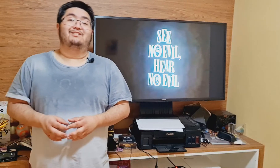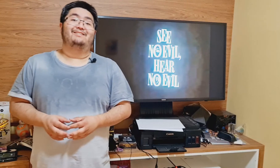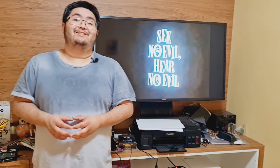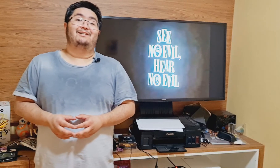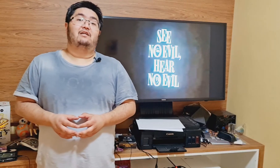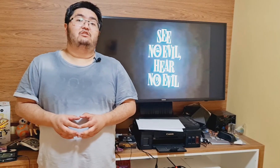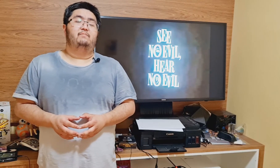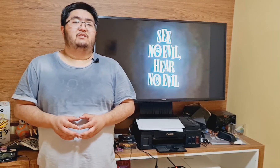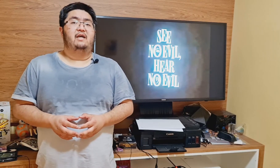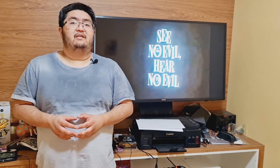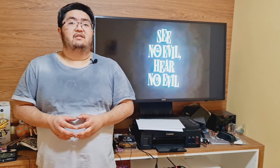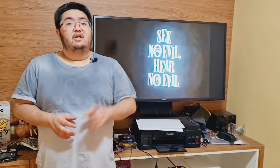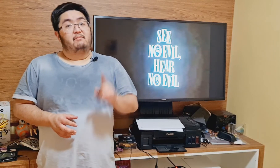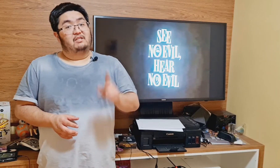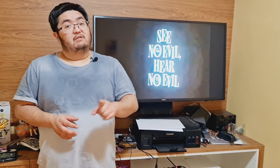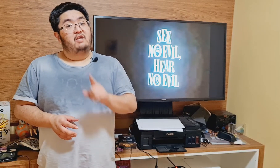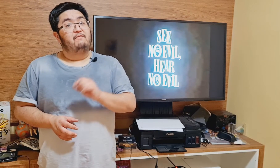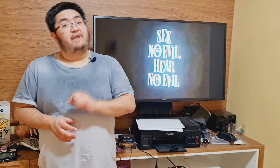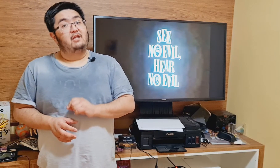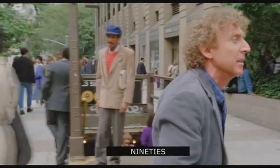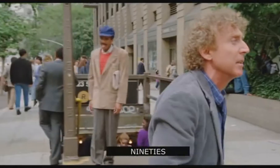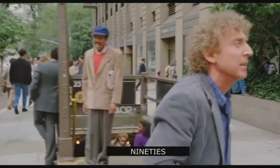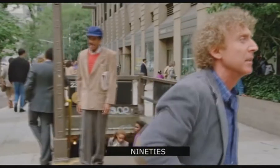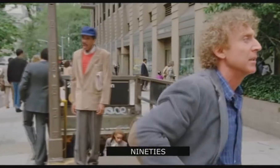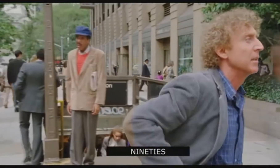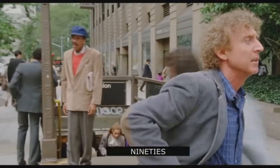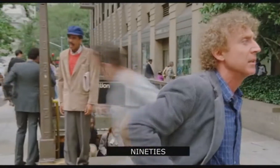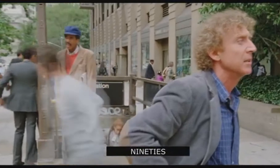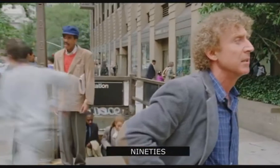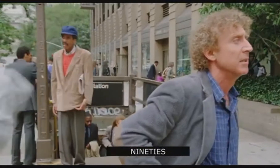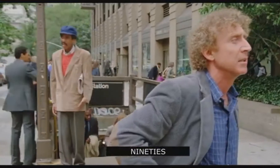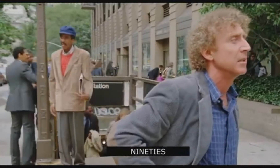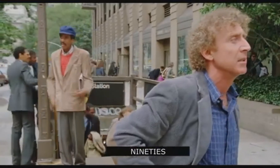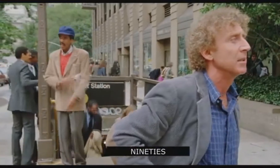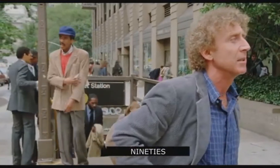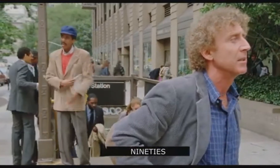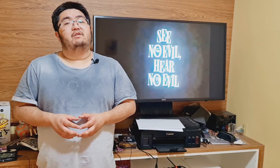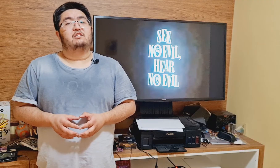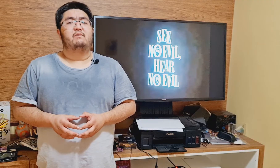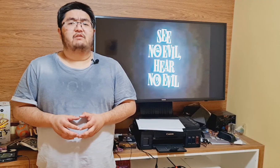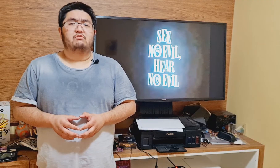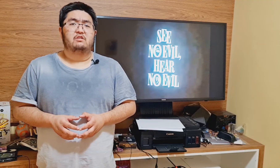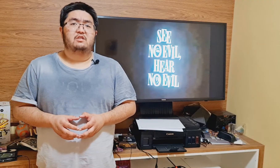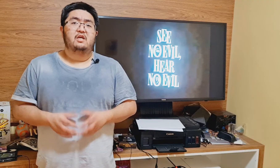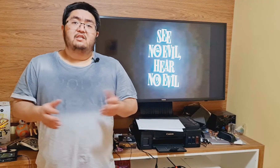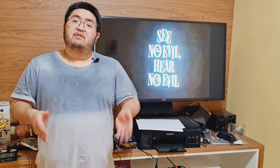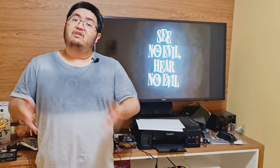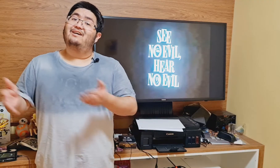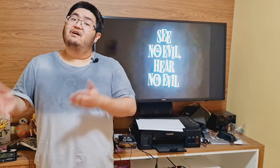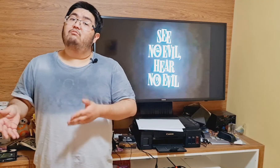necessidades especiais, mas também enfrentam dificuldades para encarar de forma natural essas privações, sendo que ambos